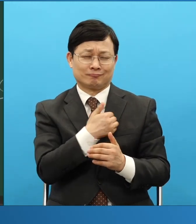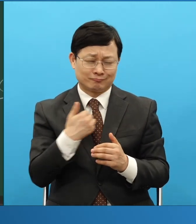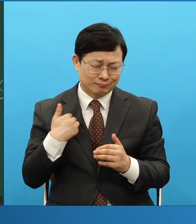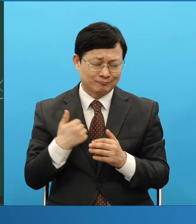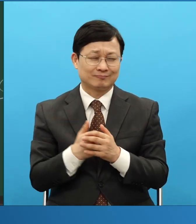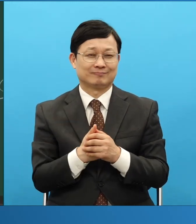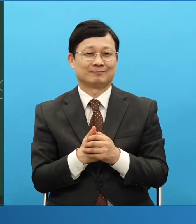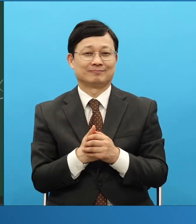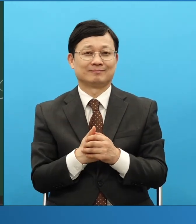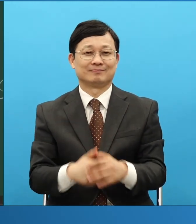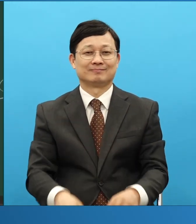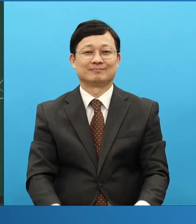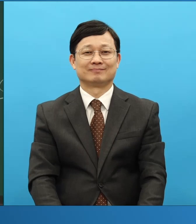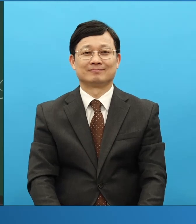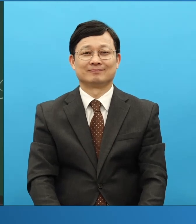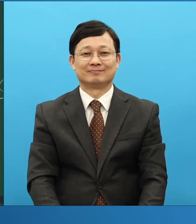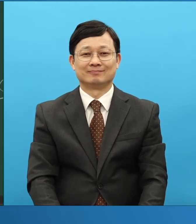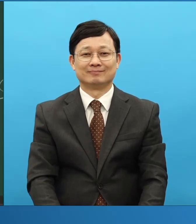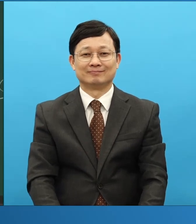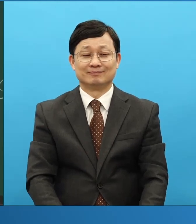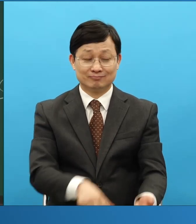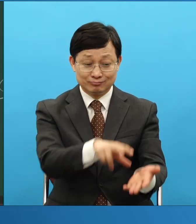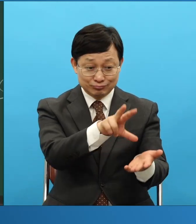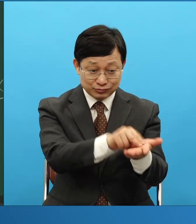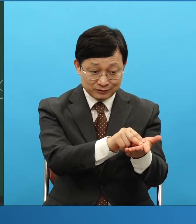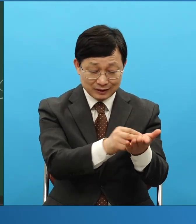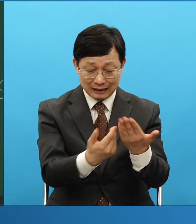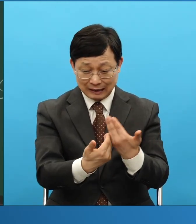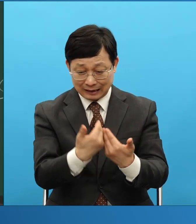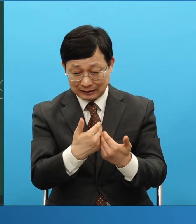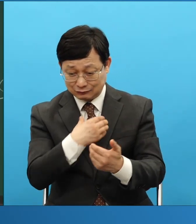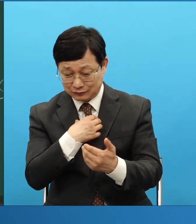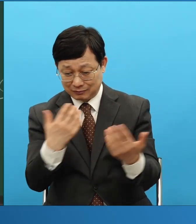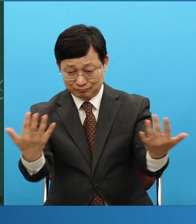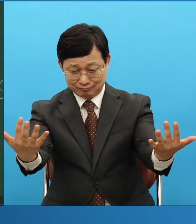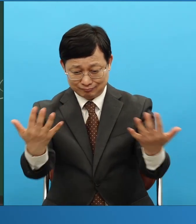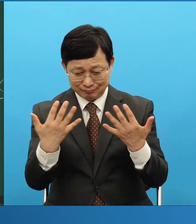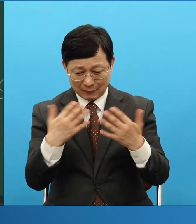왜냐면은 문제 갈등 위기 속에서 응답 온 게 많기 때문에 여유있게